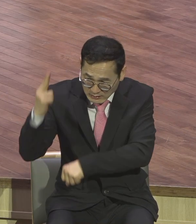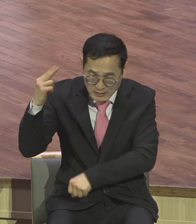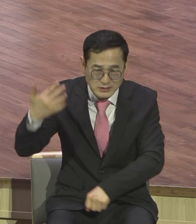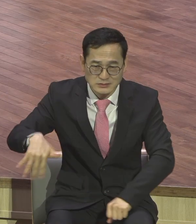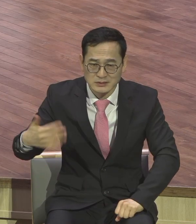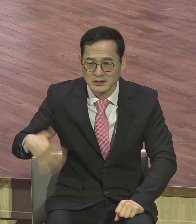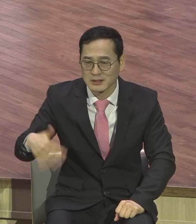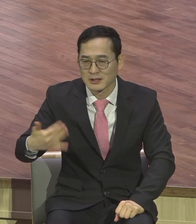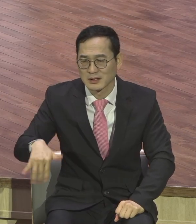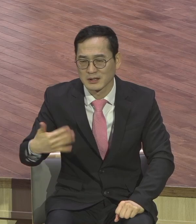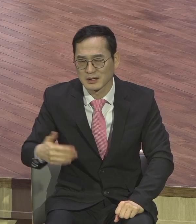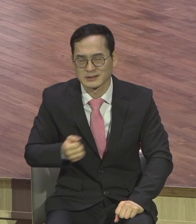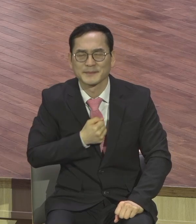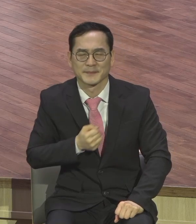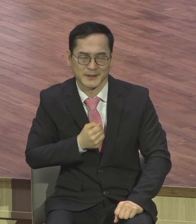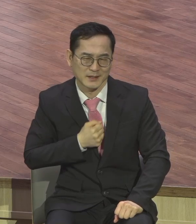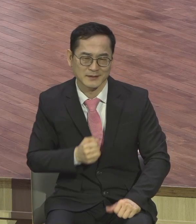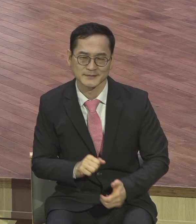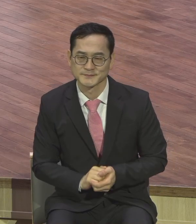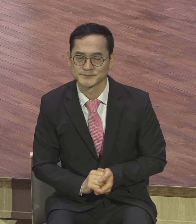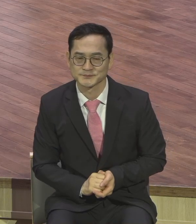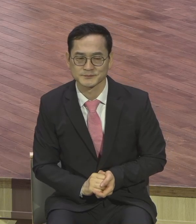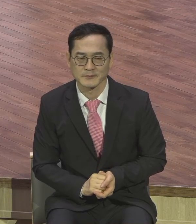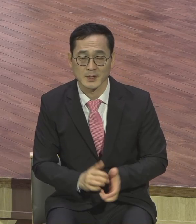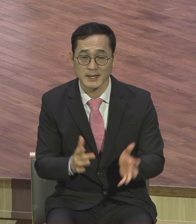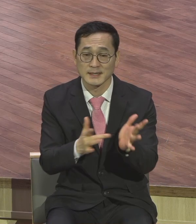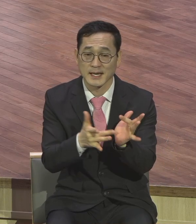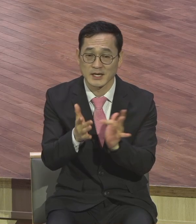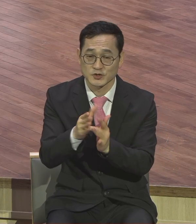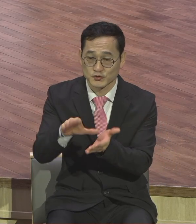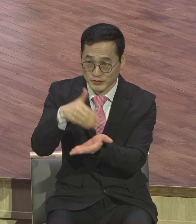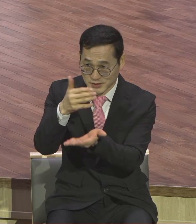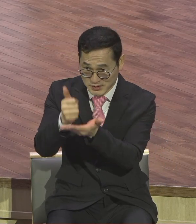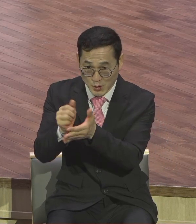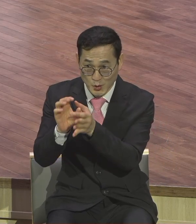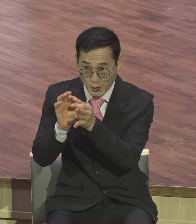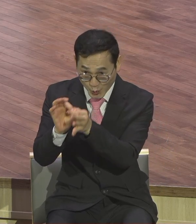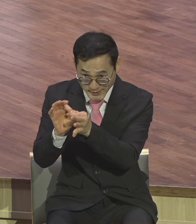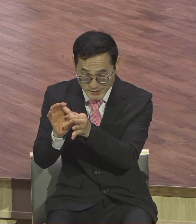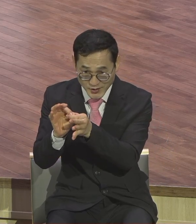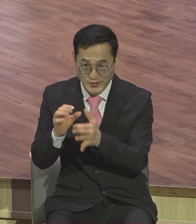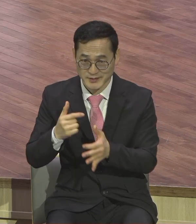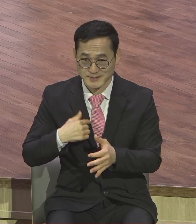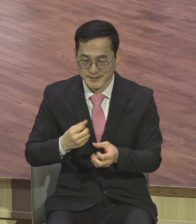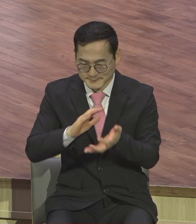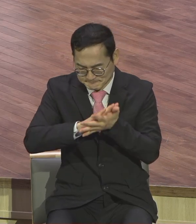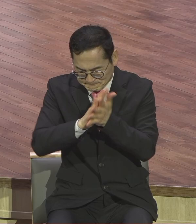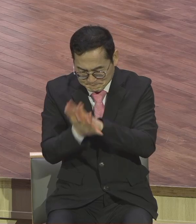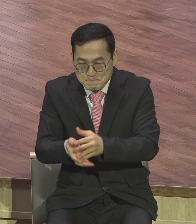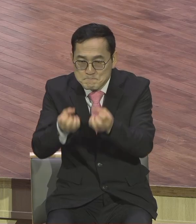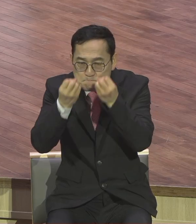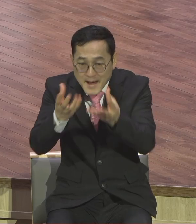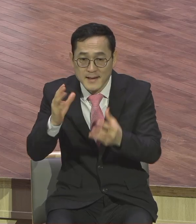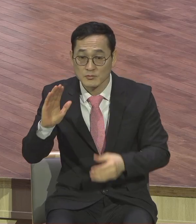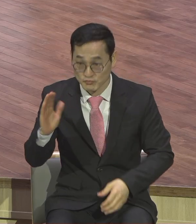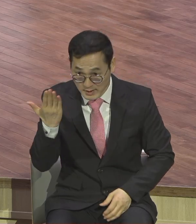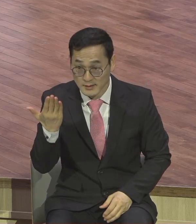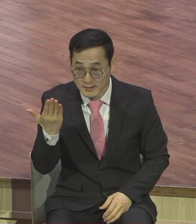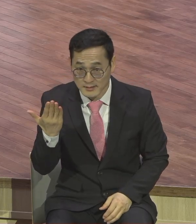예수 그리스도를 통해서 새로운 피조물로 피조물로 거듭났습니다 새것이